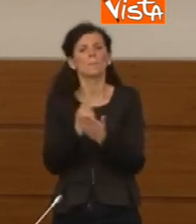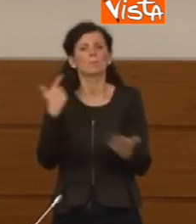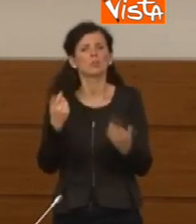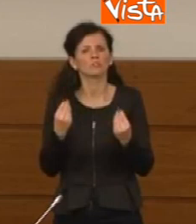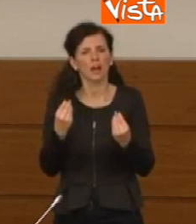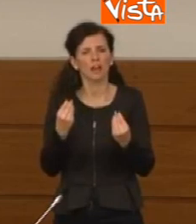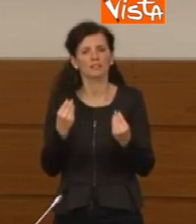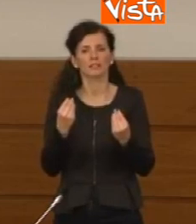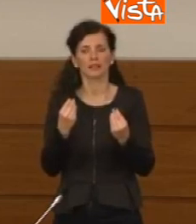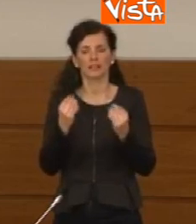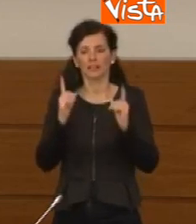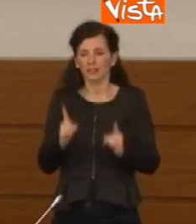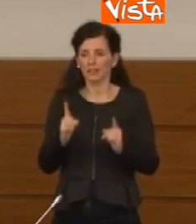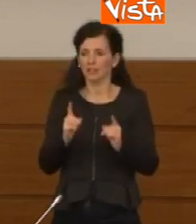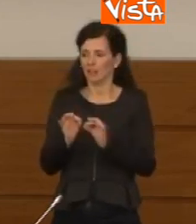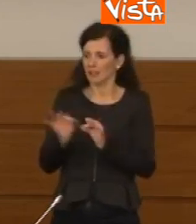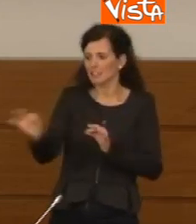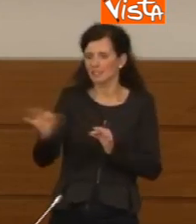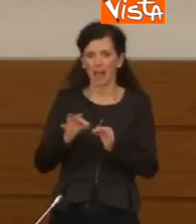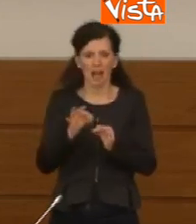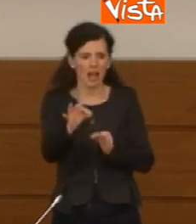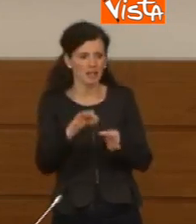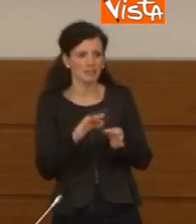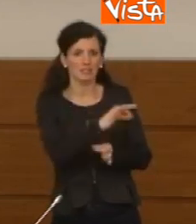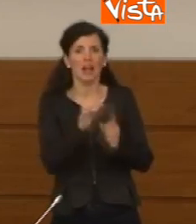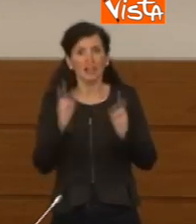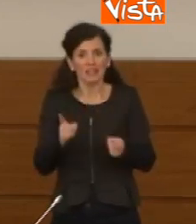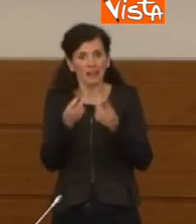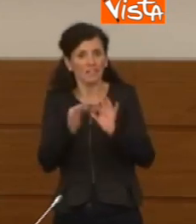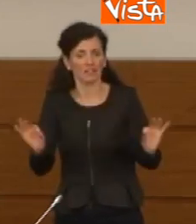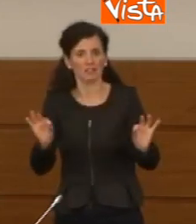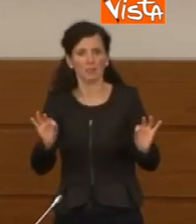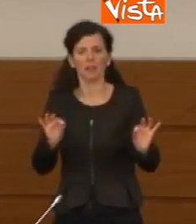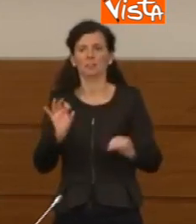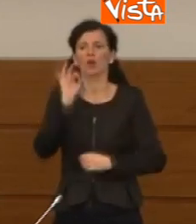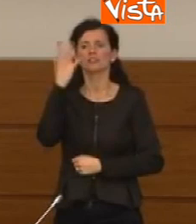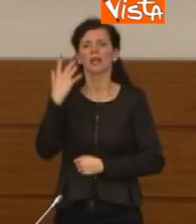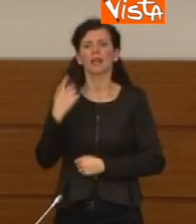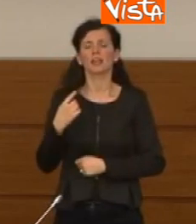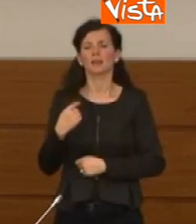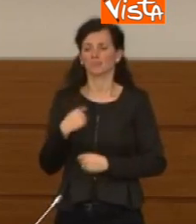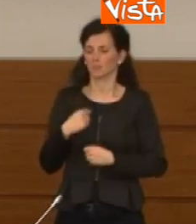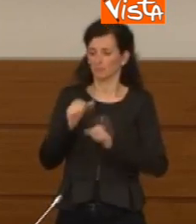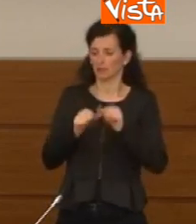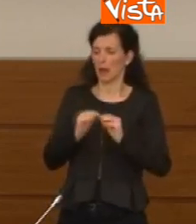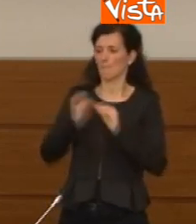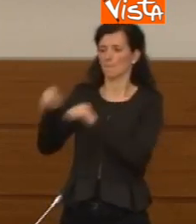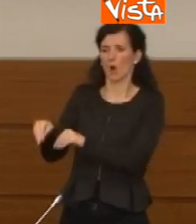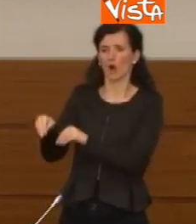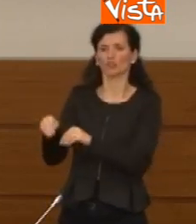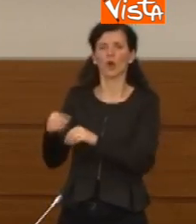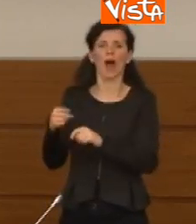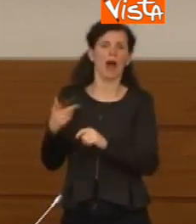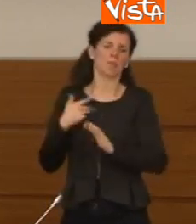misure di distanziamento vanno mantenute non è che se uno si sposta questo tema cambia, ecco, non ci sono,